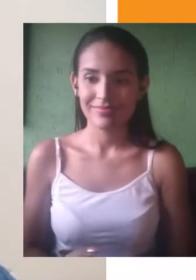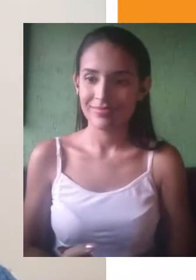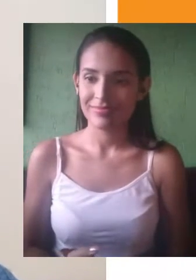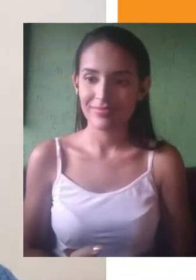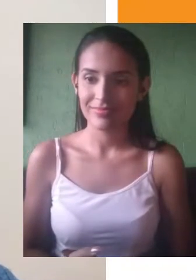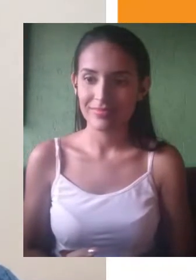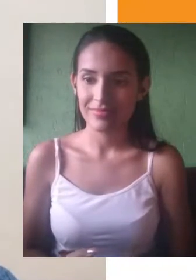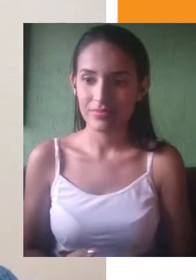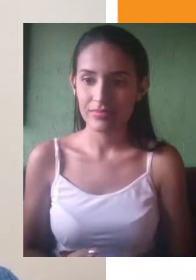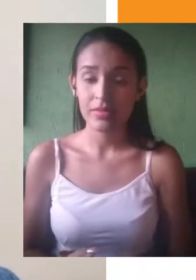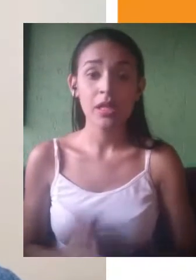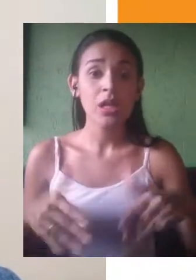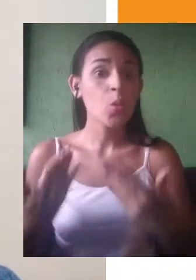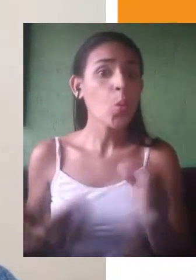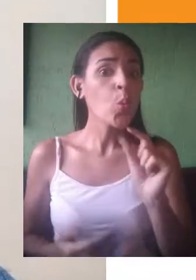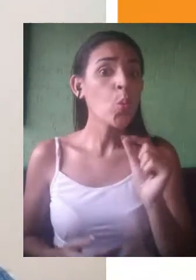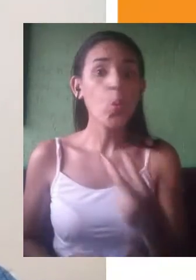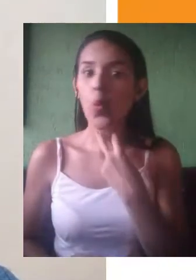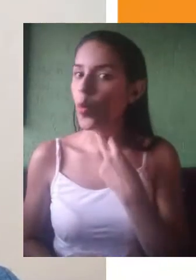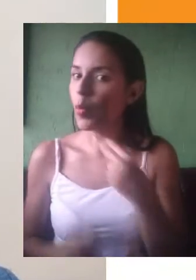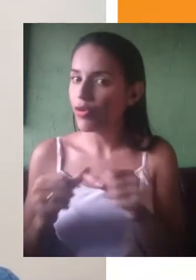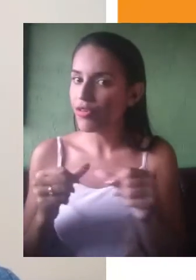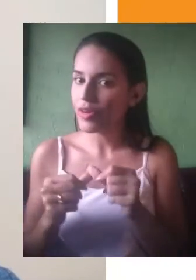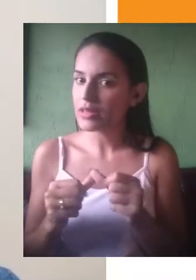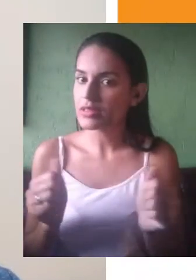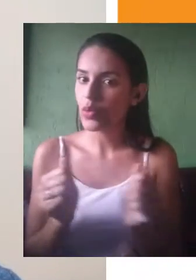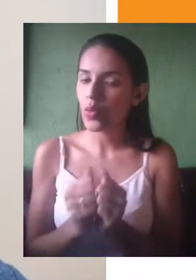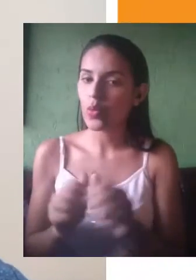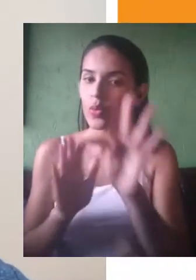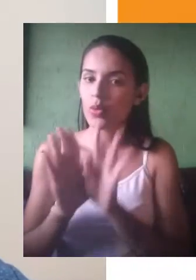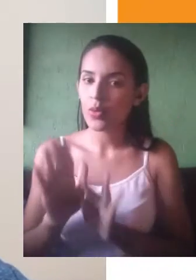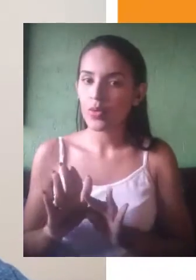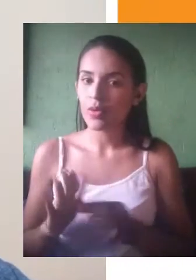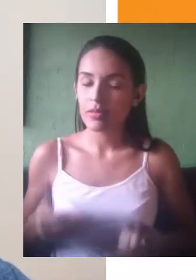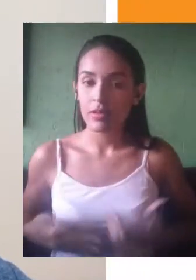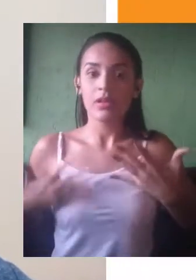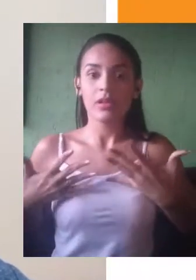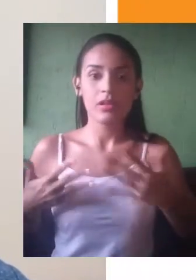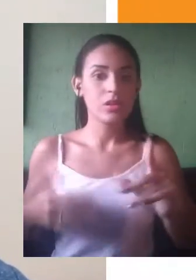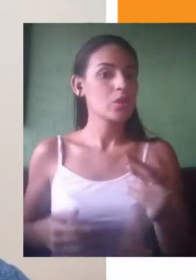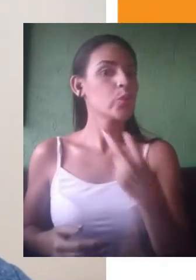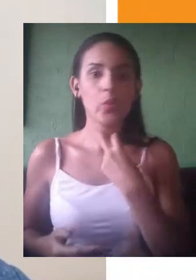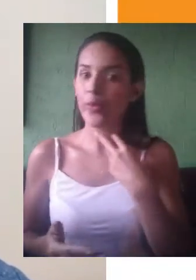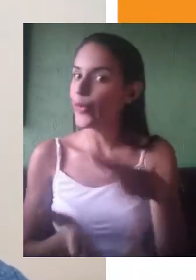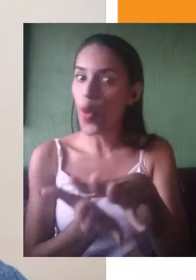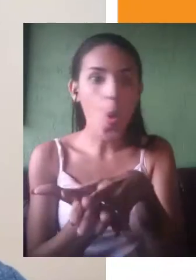o que a gente não pode fazer com os textos motivadores. Primeiro, não se deve copiar os textos